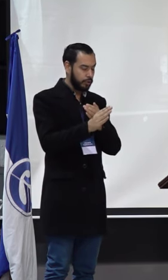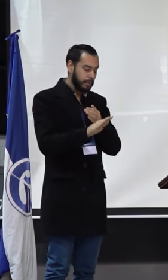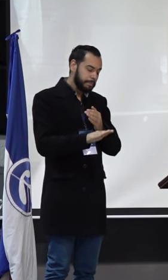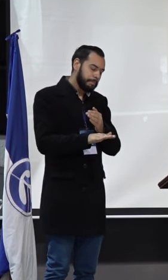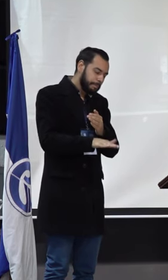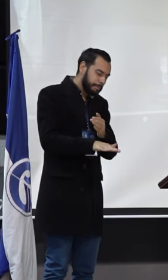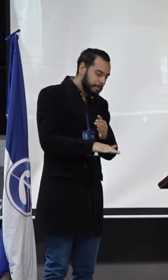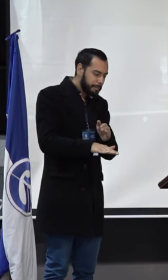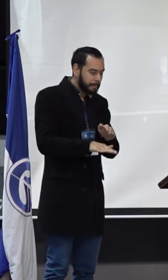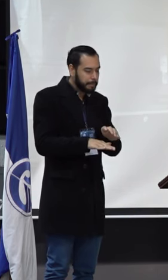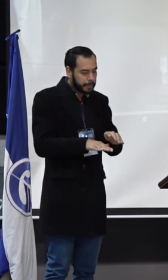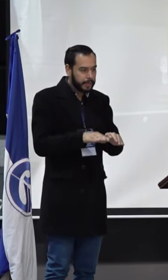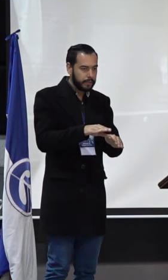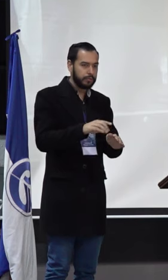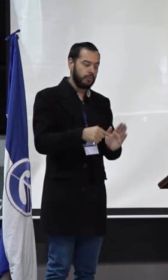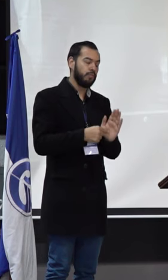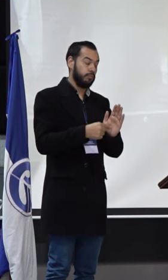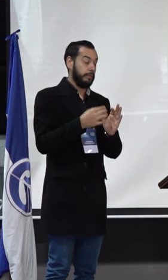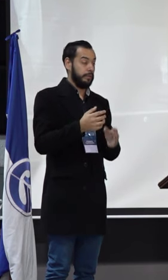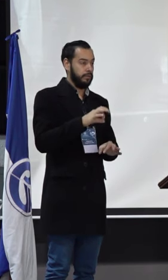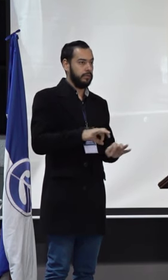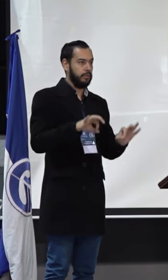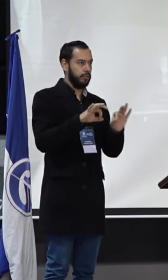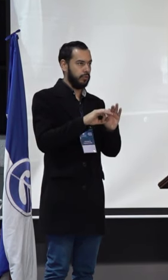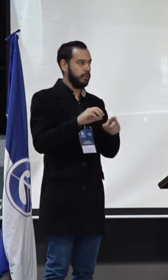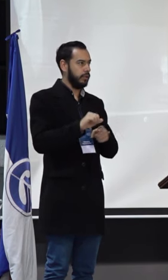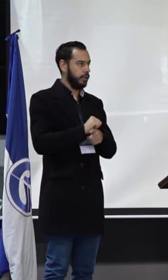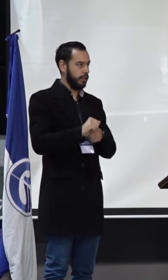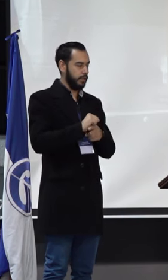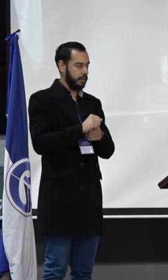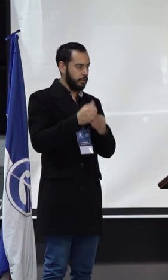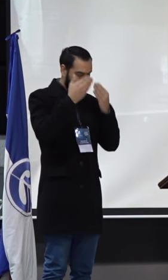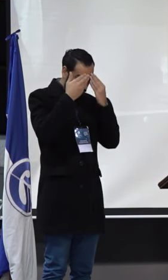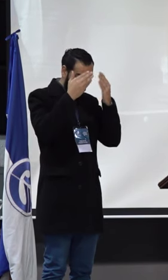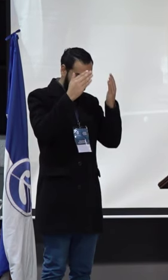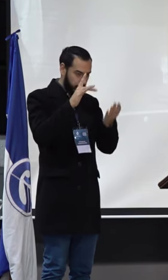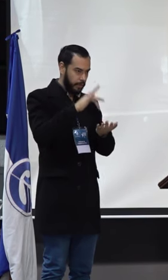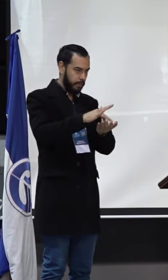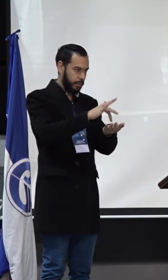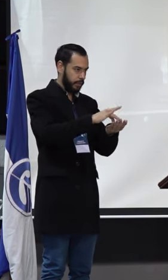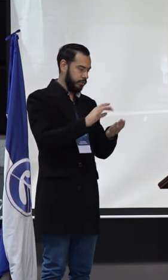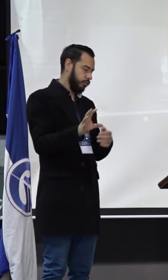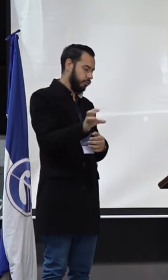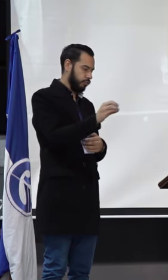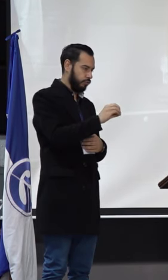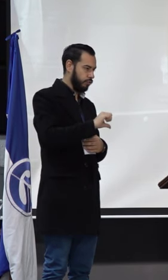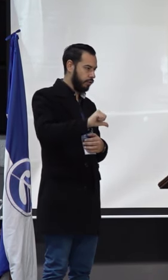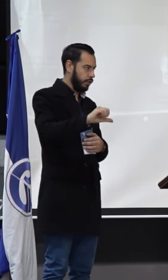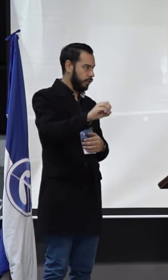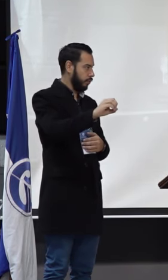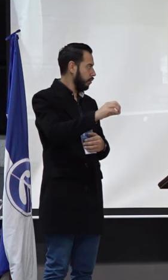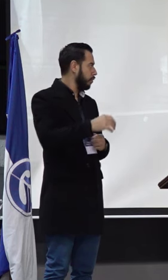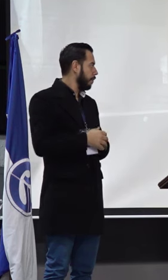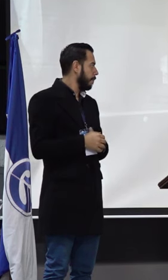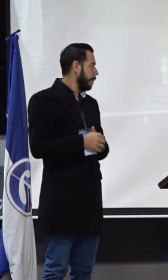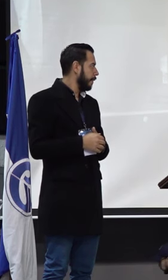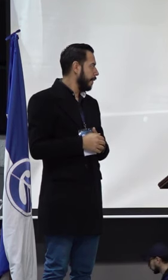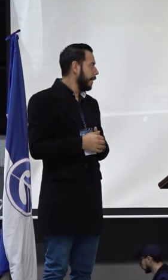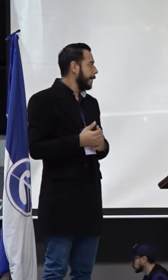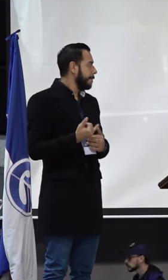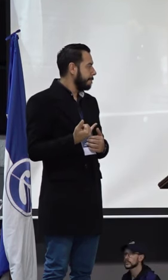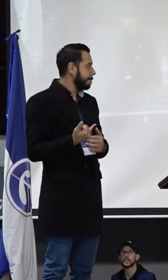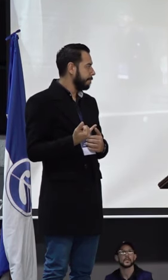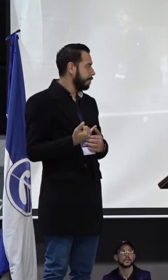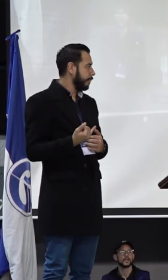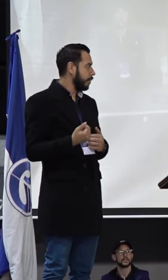pequeñitos, son pasos significativos en el ejercicio democrático de la participación de todos y todas. Y,